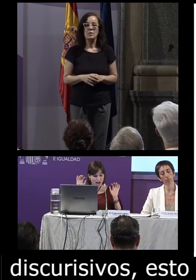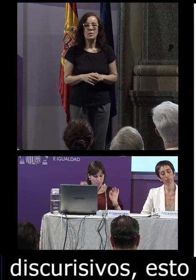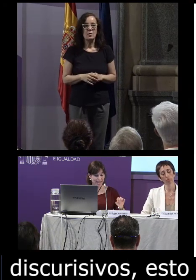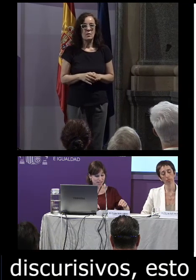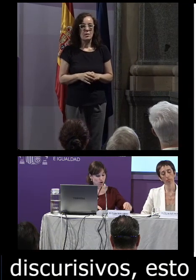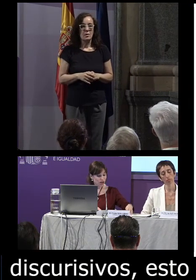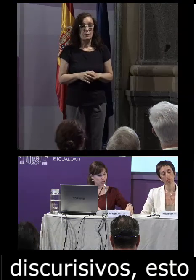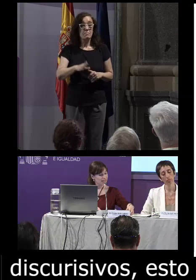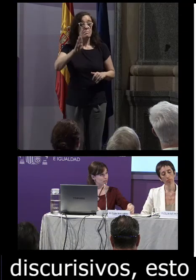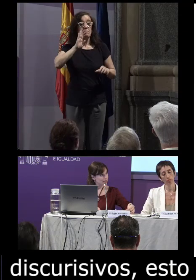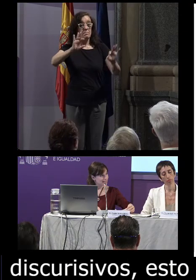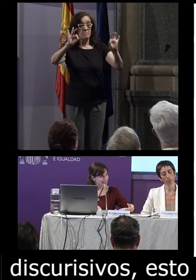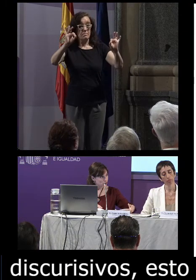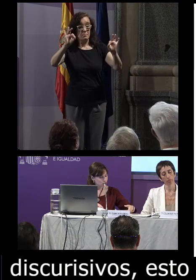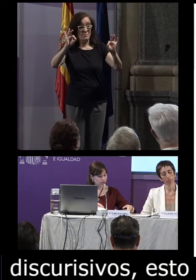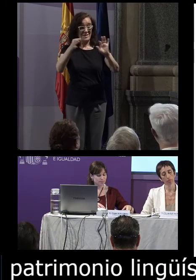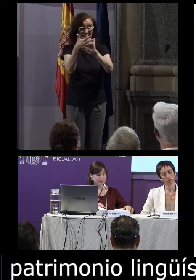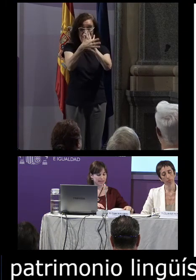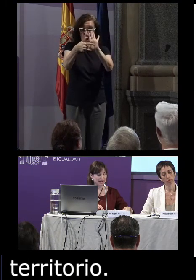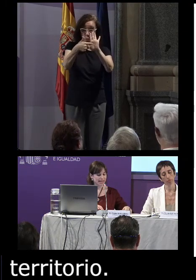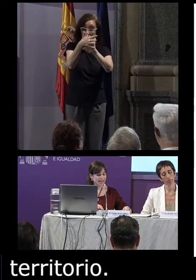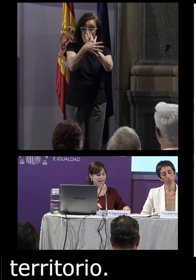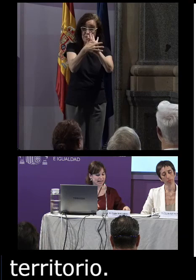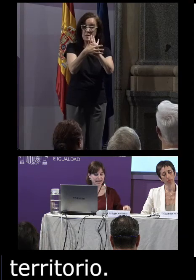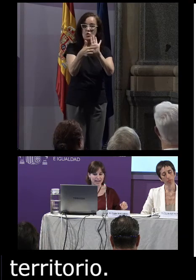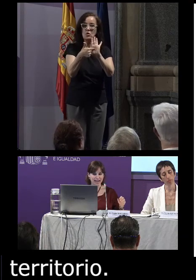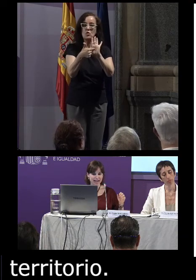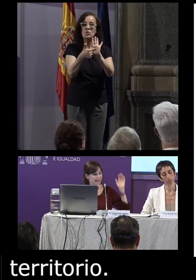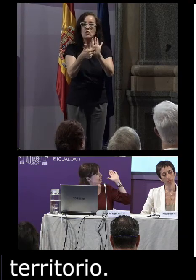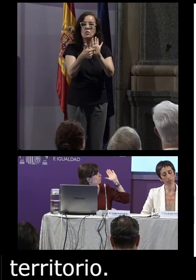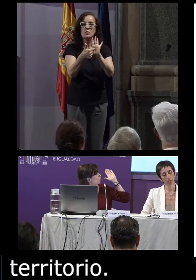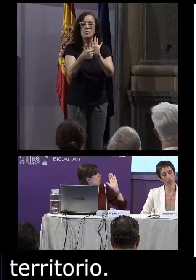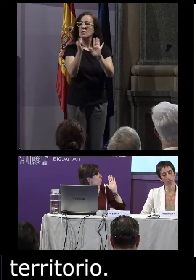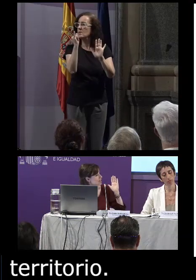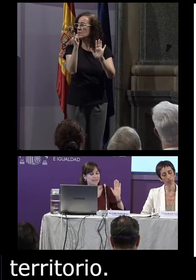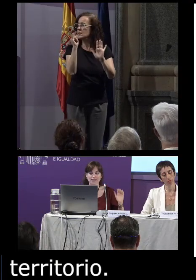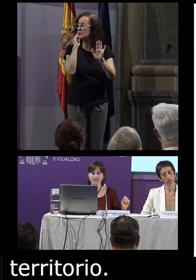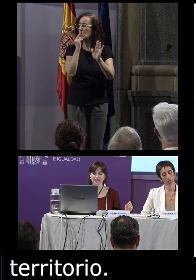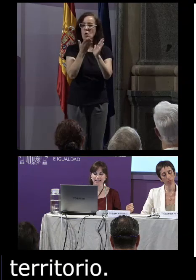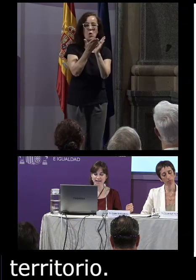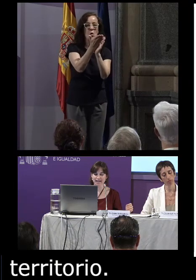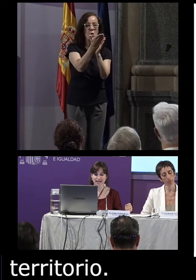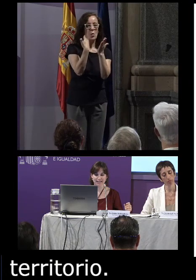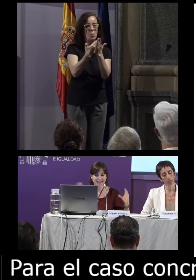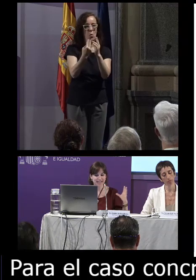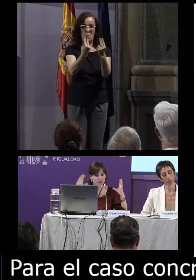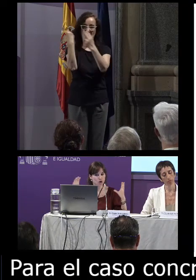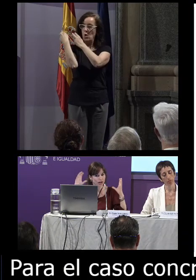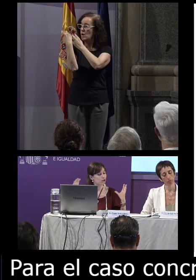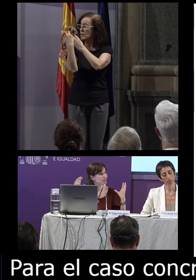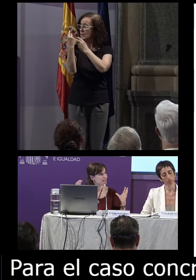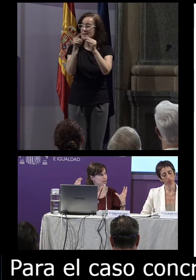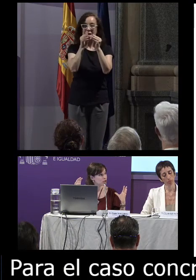para el caso concreto de las lenguas de signos aquí tenemos una muestra de estas